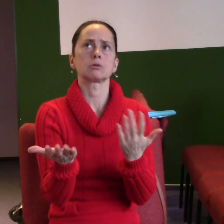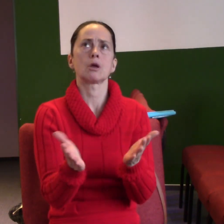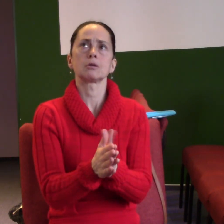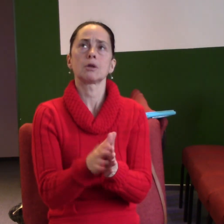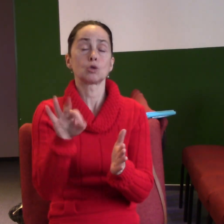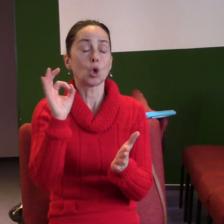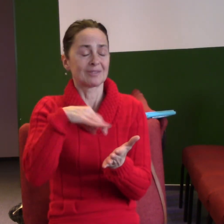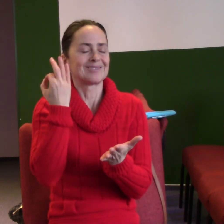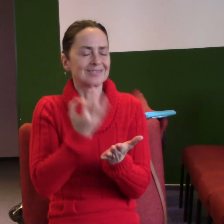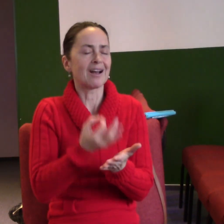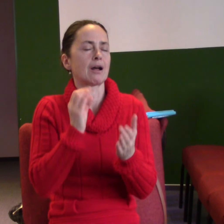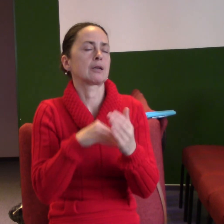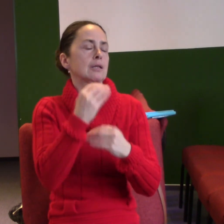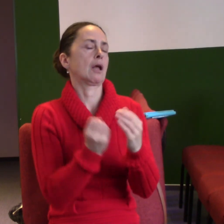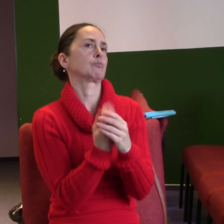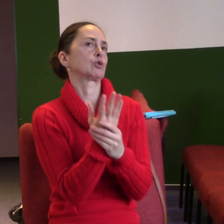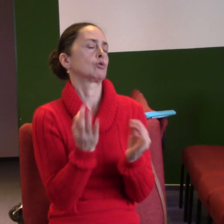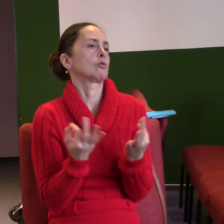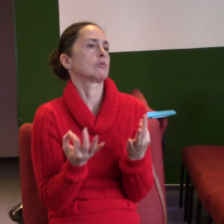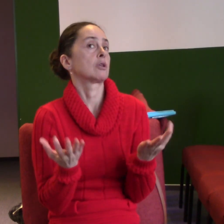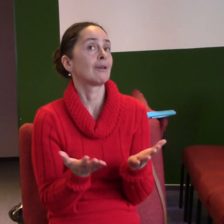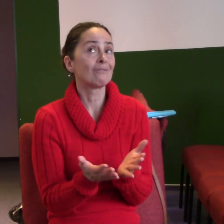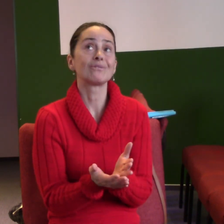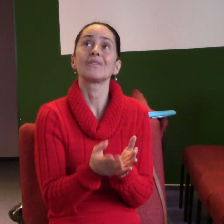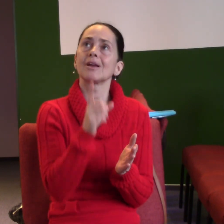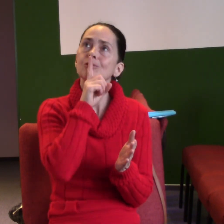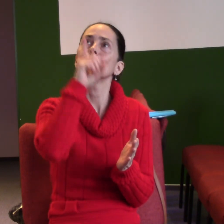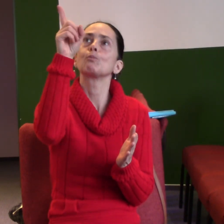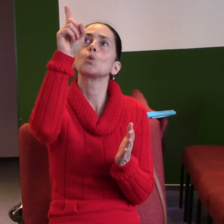Je to nadpřirozená věc, kterou Bůh přišel dát do tvého života.